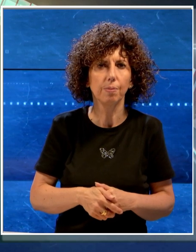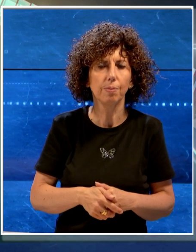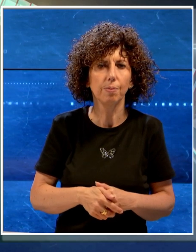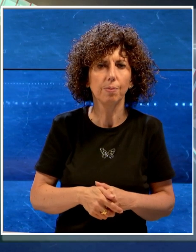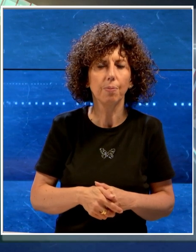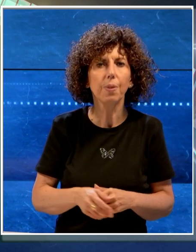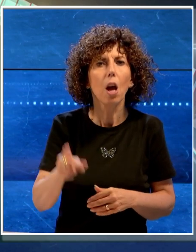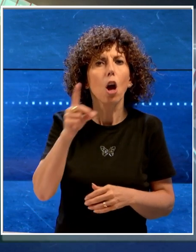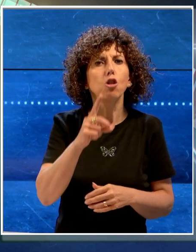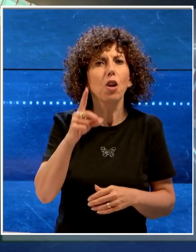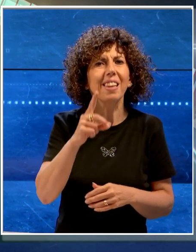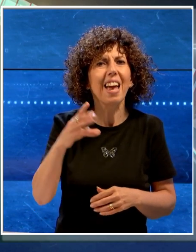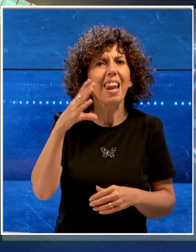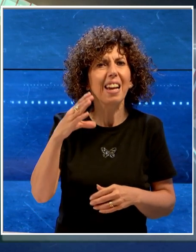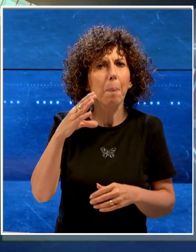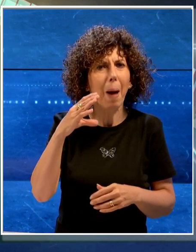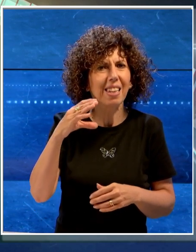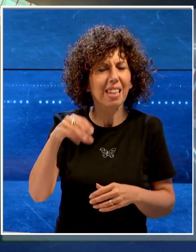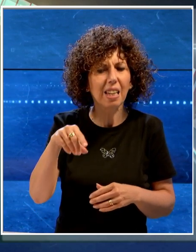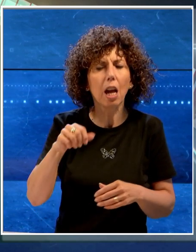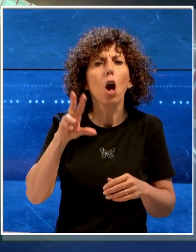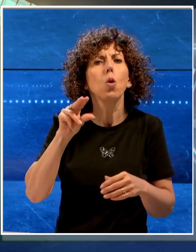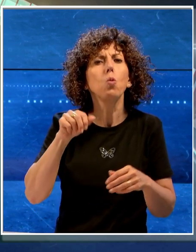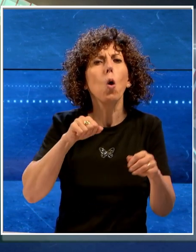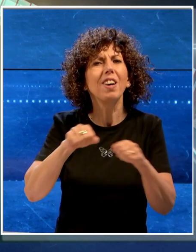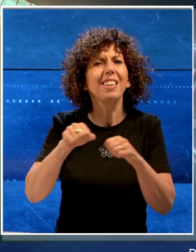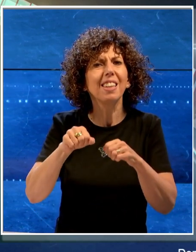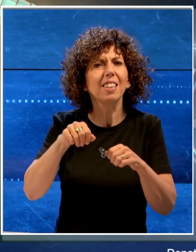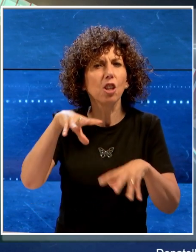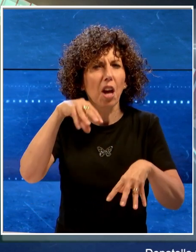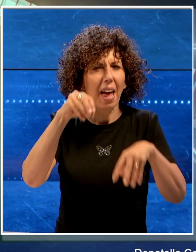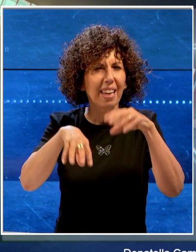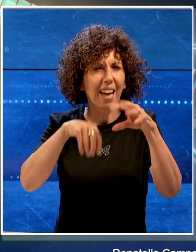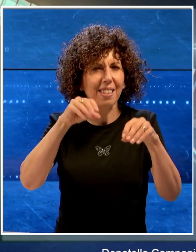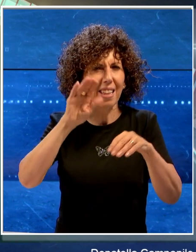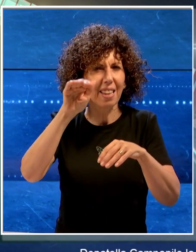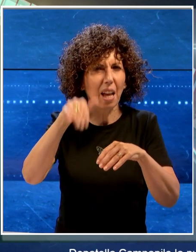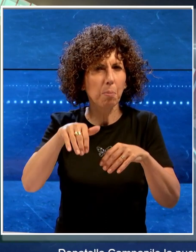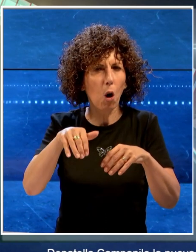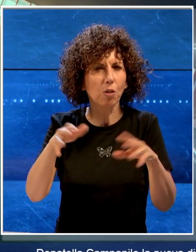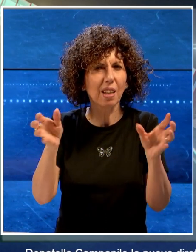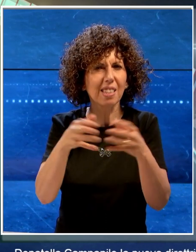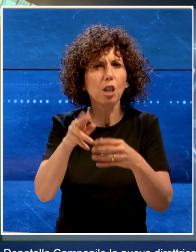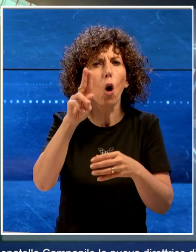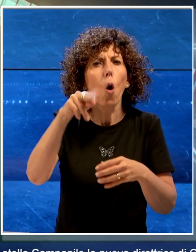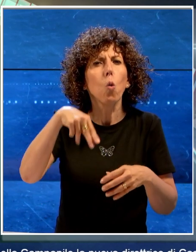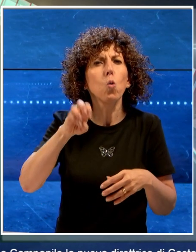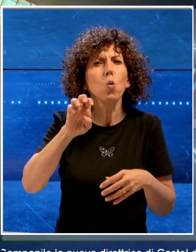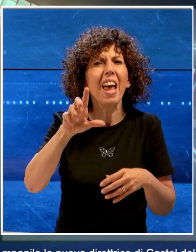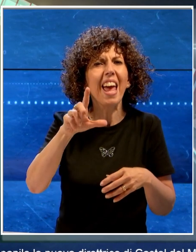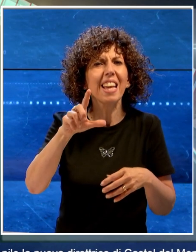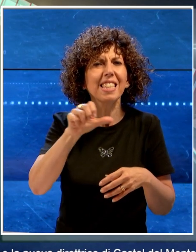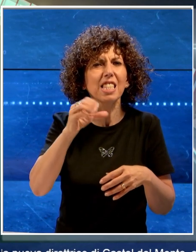Donatella Campanile, la nuova direttrice di Castel del Monte, sito UNESCO di Andria, dal